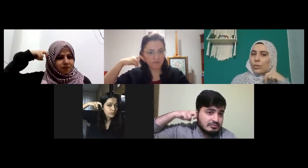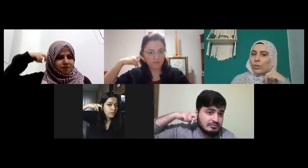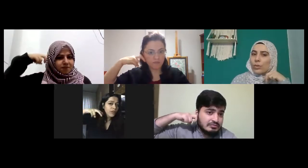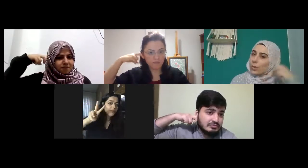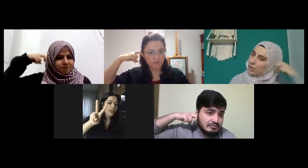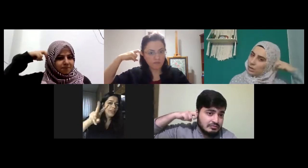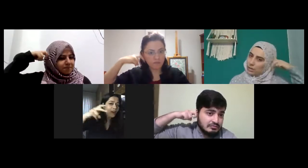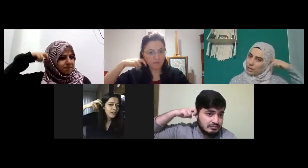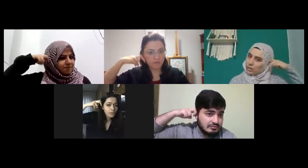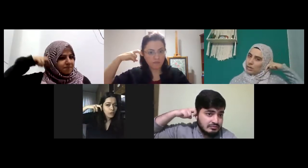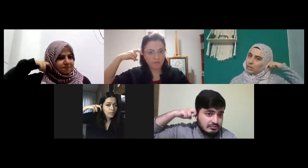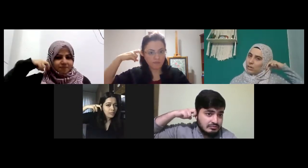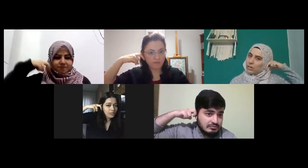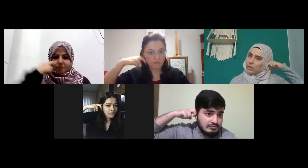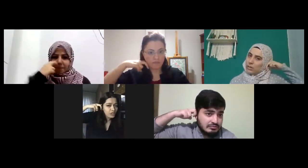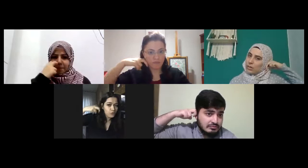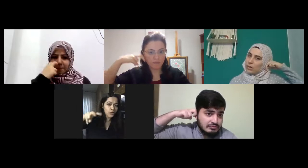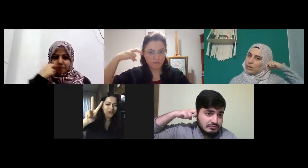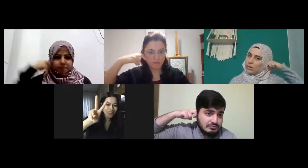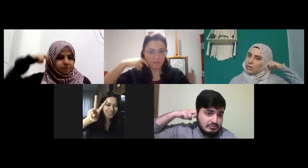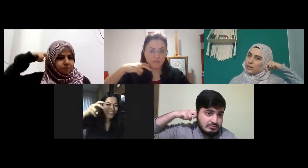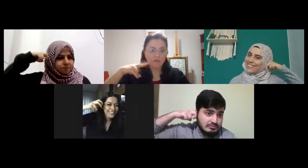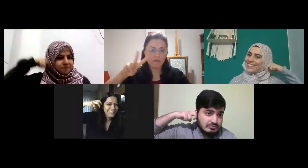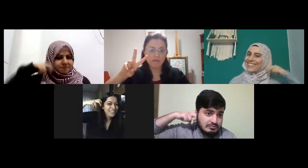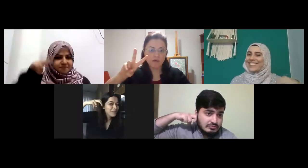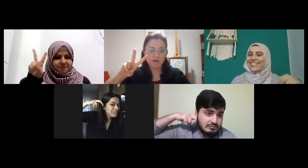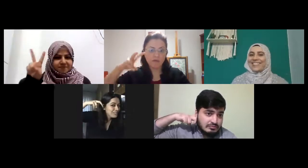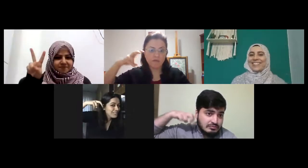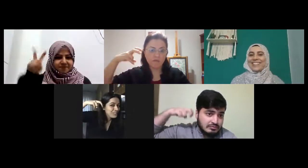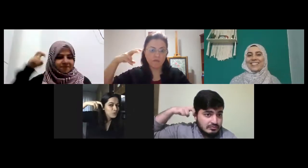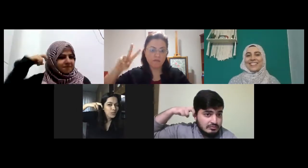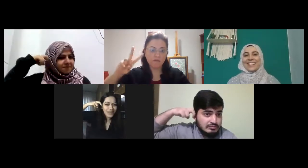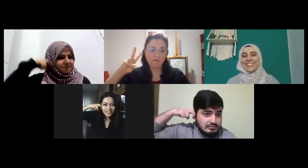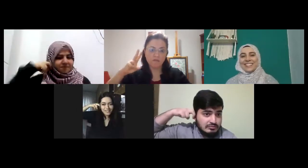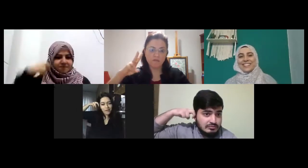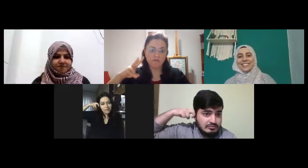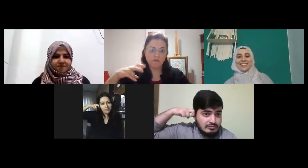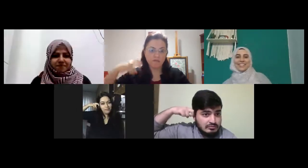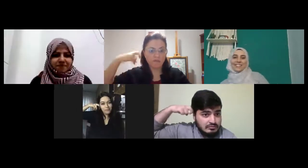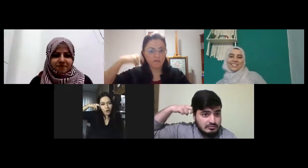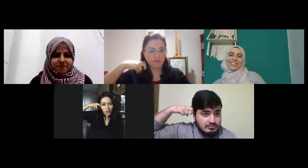ve art böyle yaparsak vişne oluyor tek başına sadece kulağı asarsam bordo